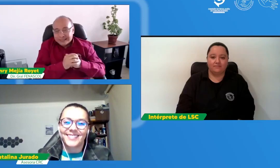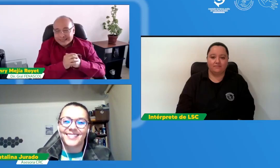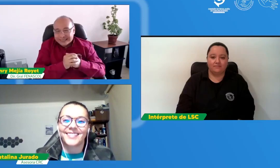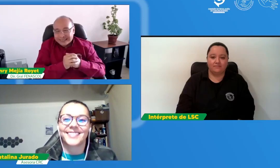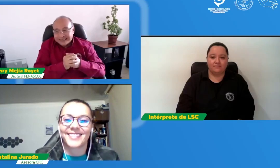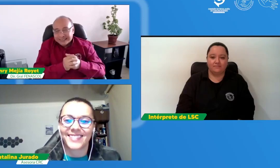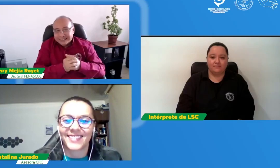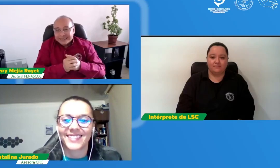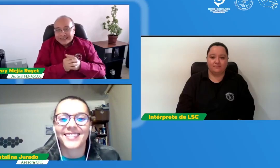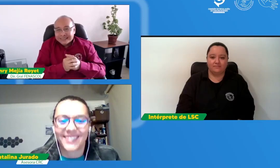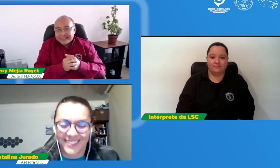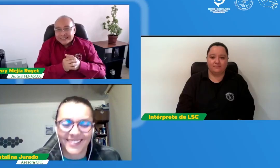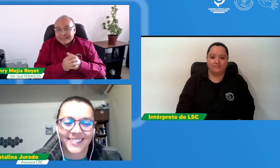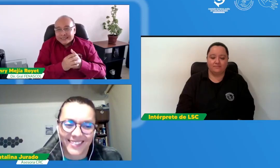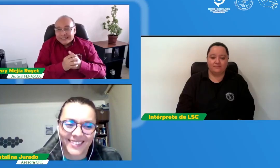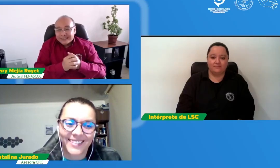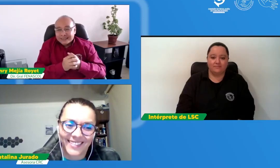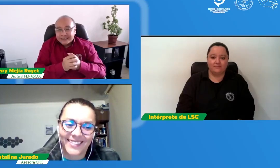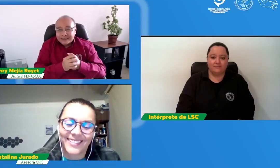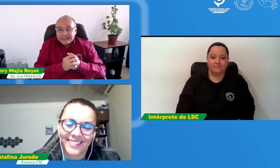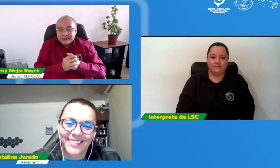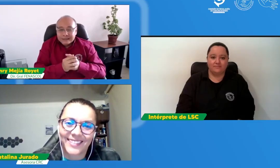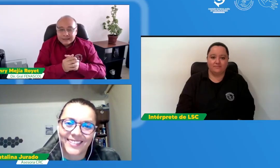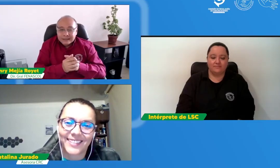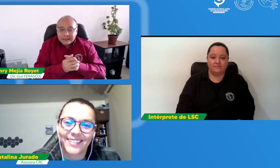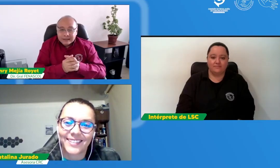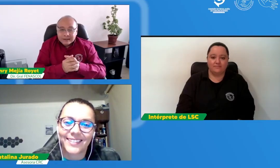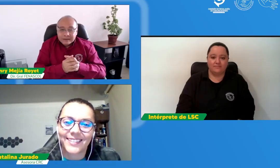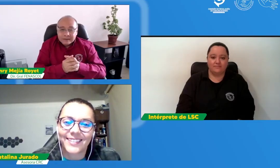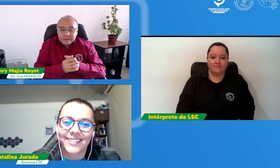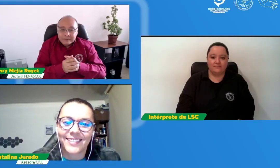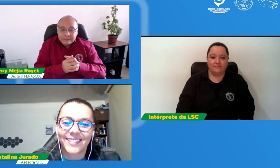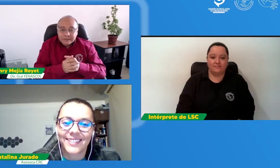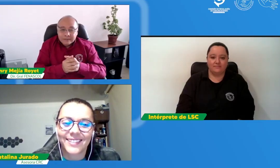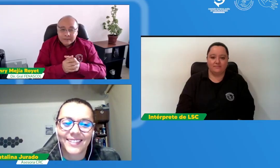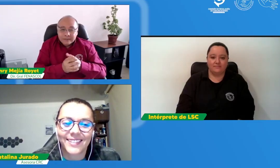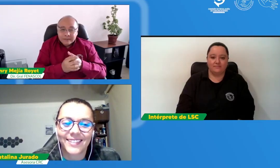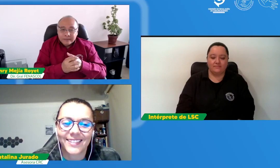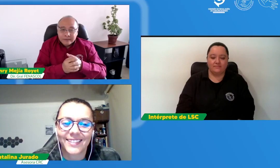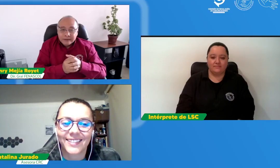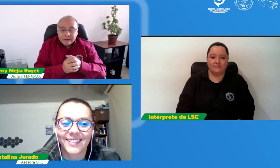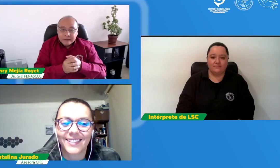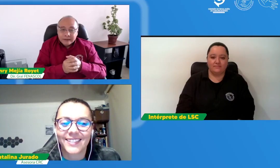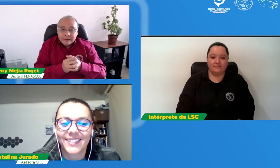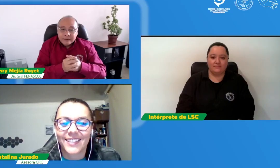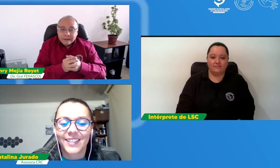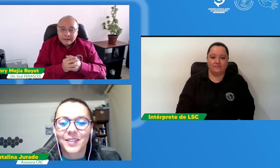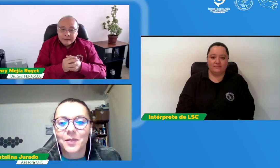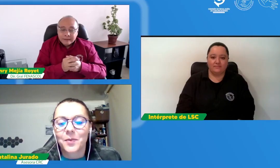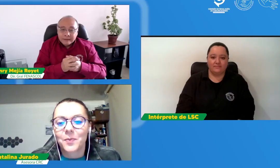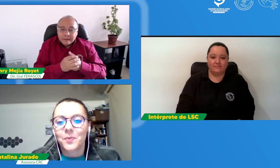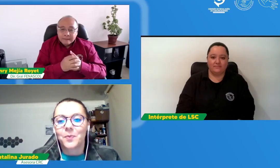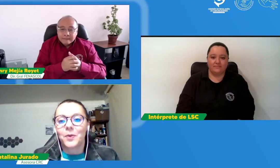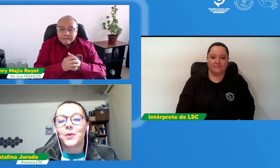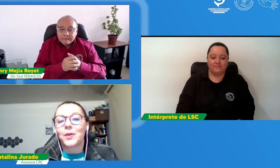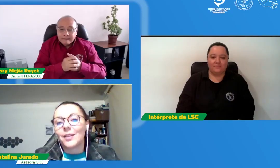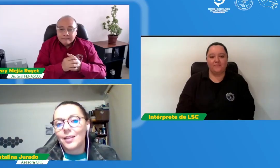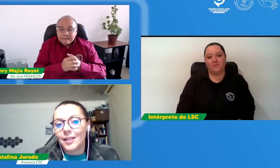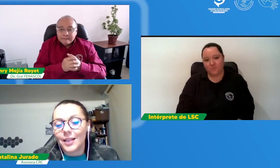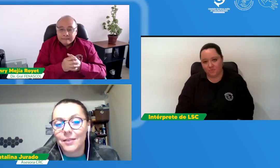lengua de las personas sordas es el español lecto escrito y la primera la lengua de señas bueno el el